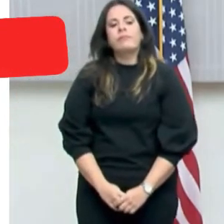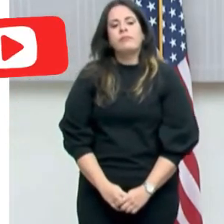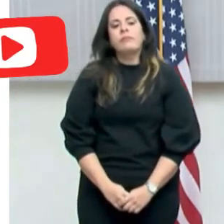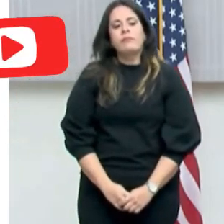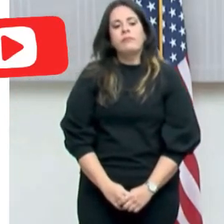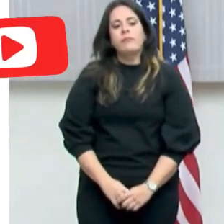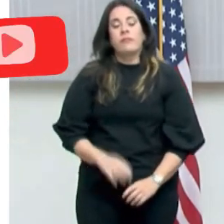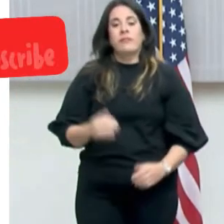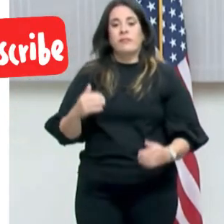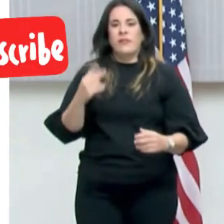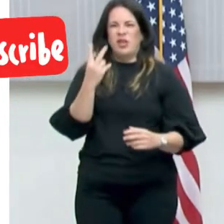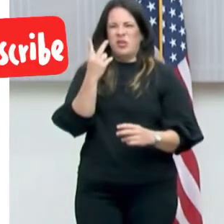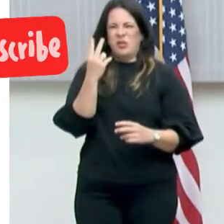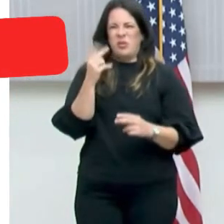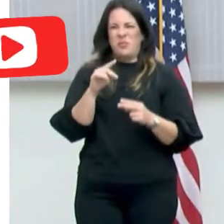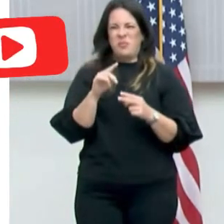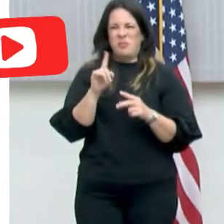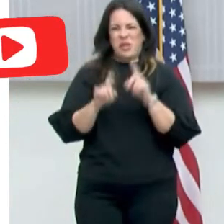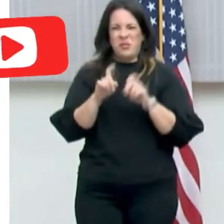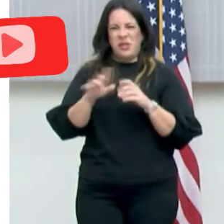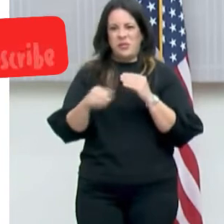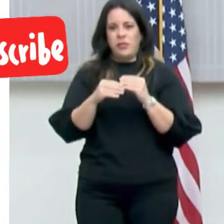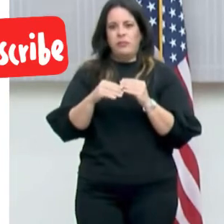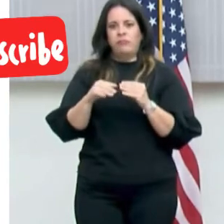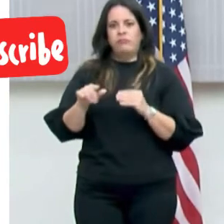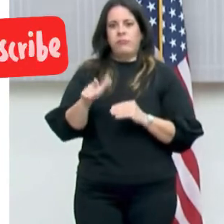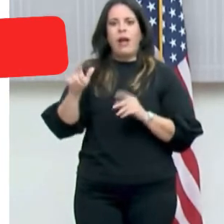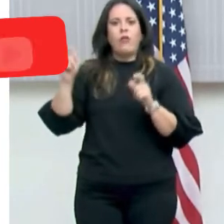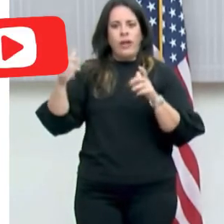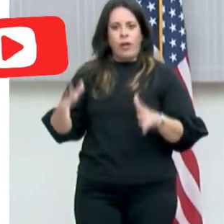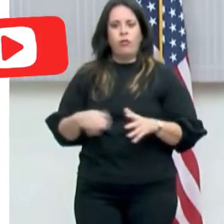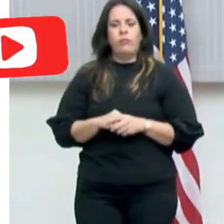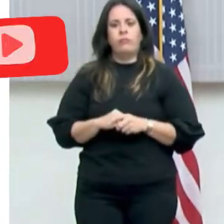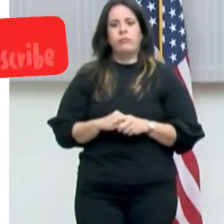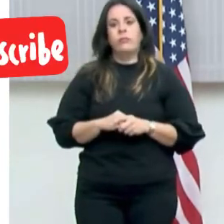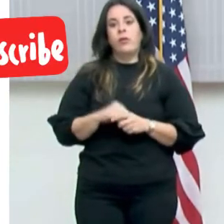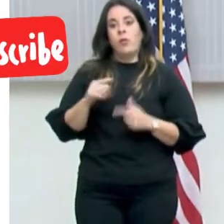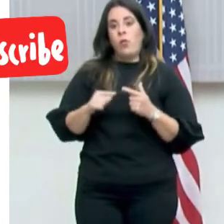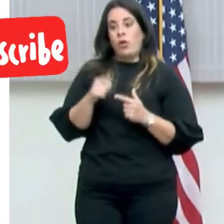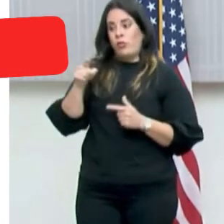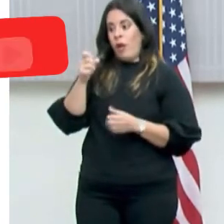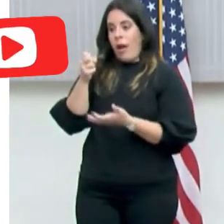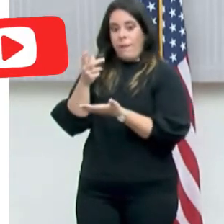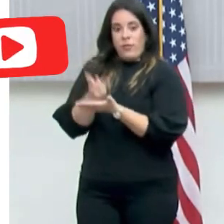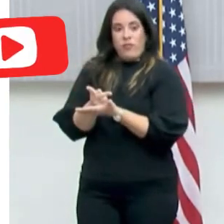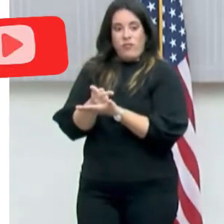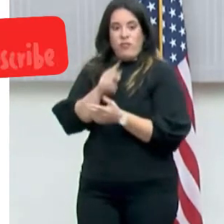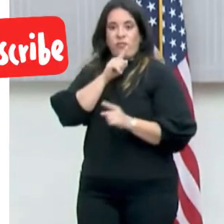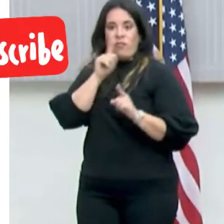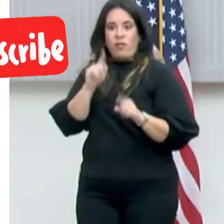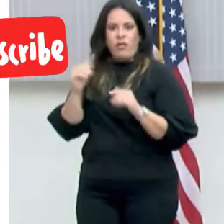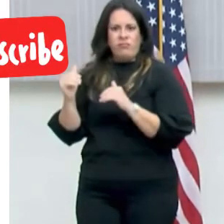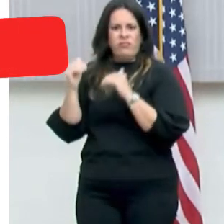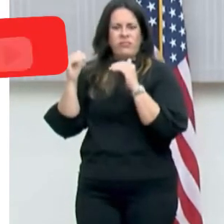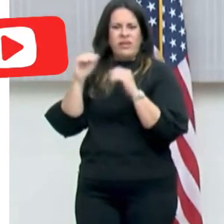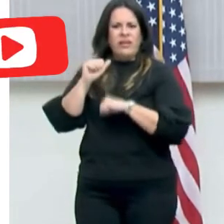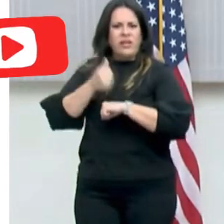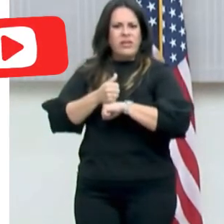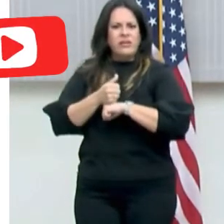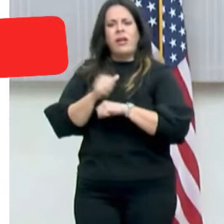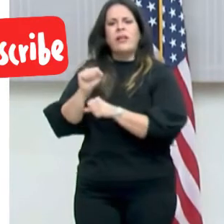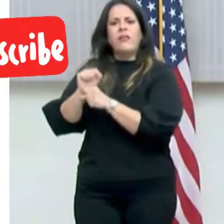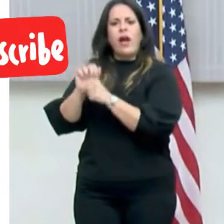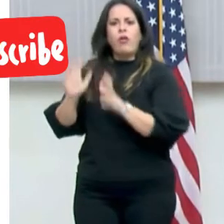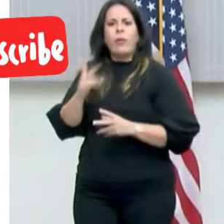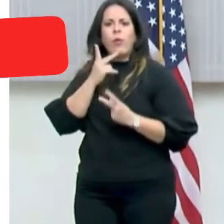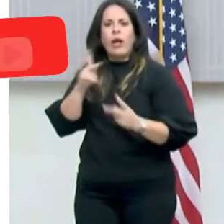Tengo dos preguntas adicionales al gobernador. Cuando usted aprobó la orden ejecutiva que establecía que los empleados